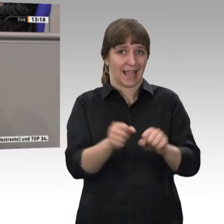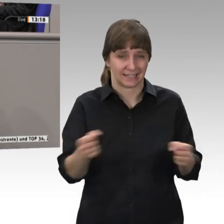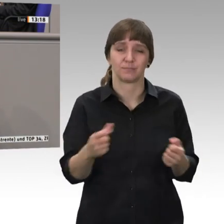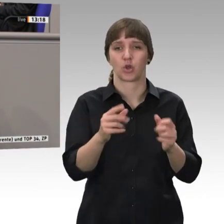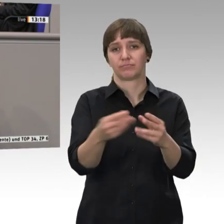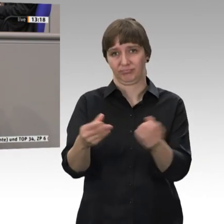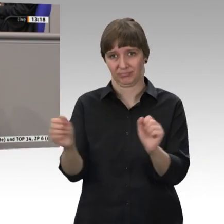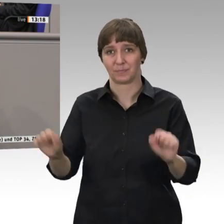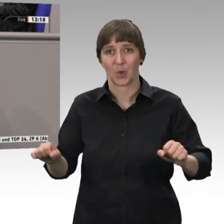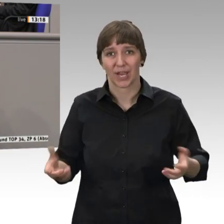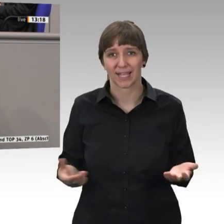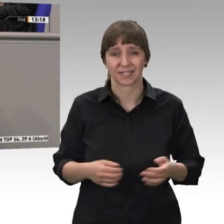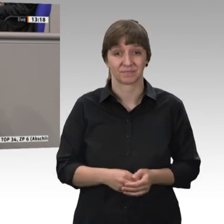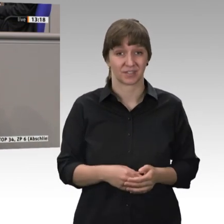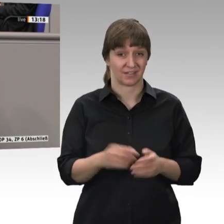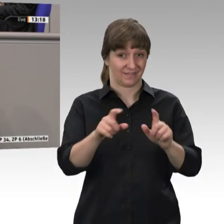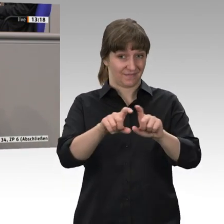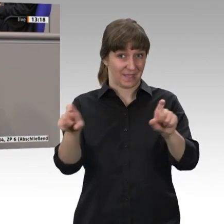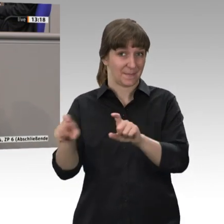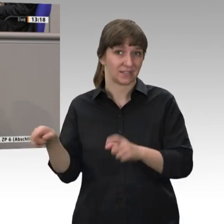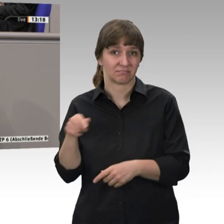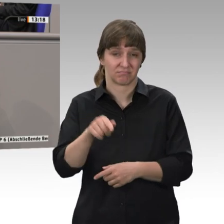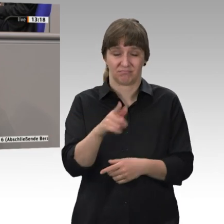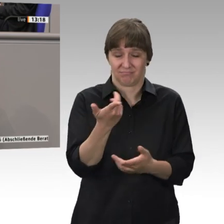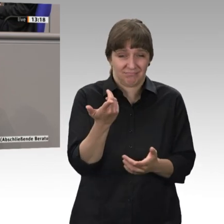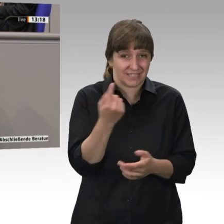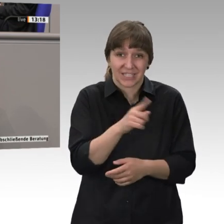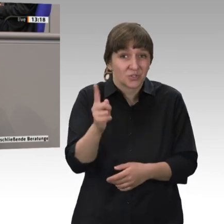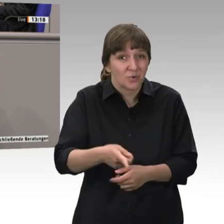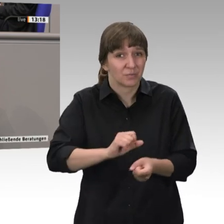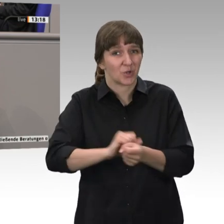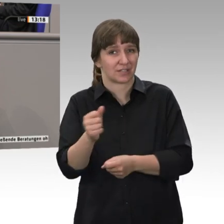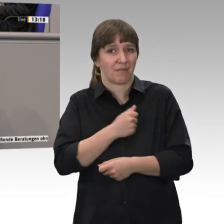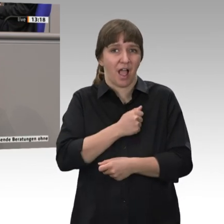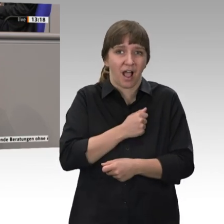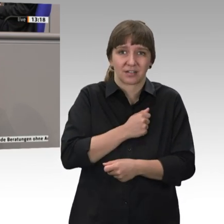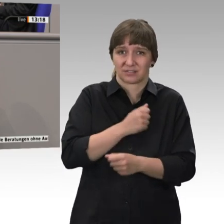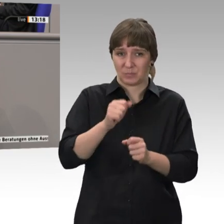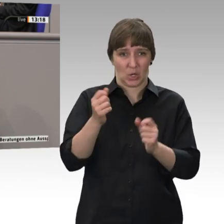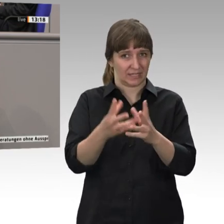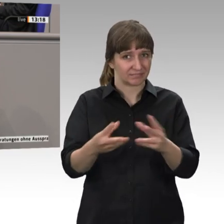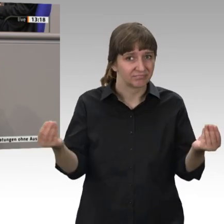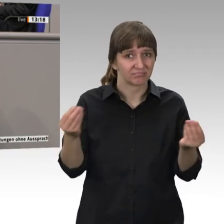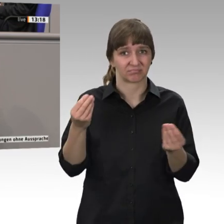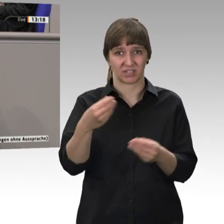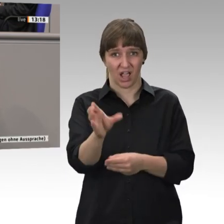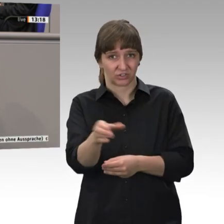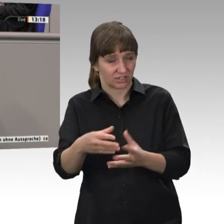Angst um ihre Existenz und die daran hängenden Arbeitsplätze haben. Ein Sprung im Mindestlohn um fast